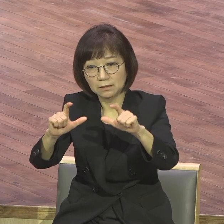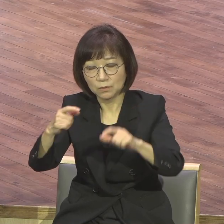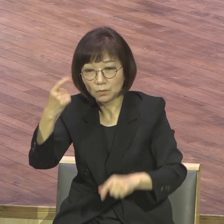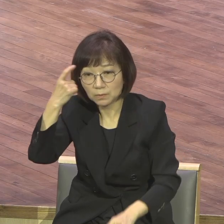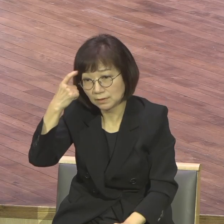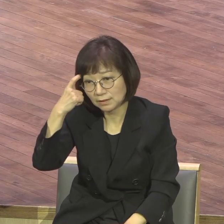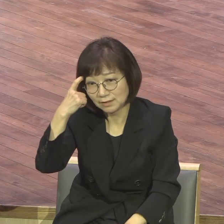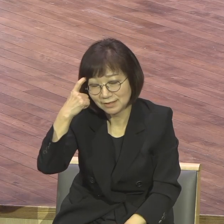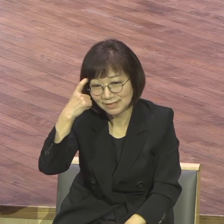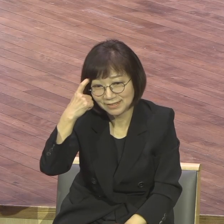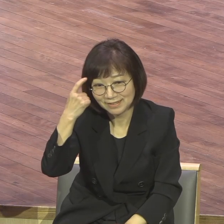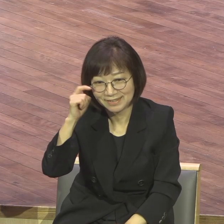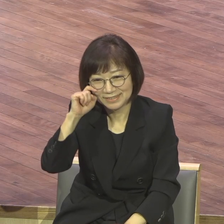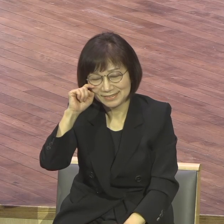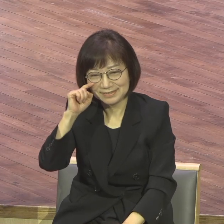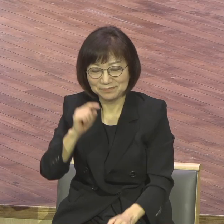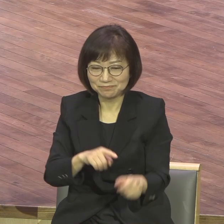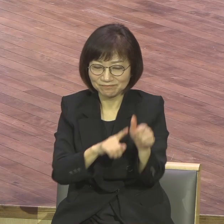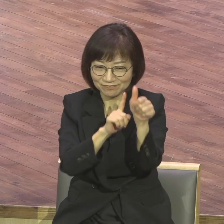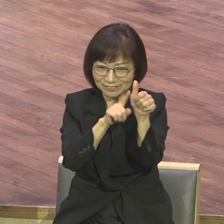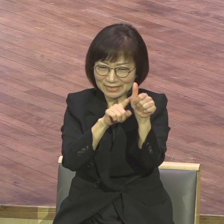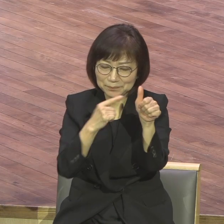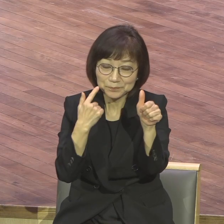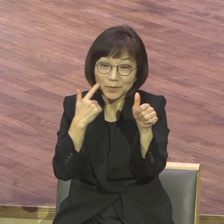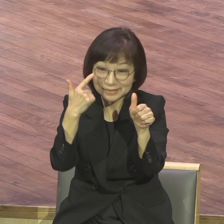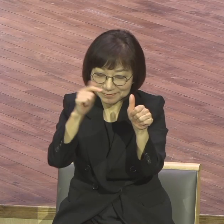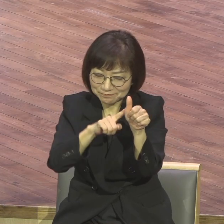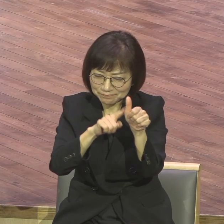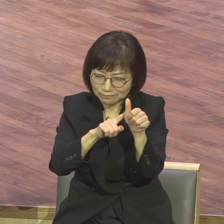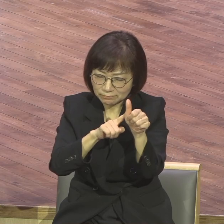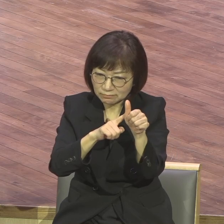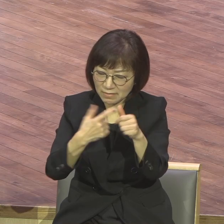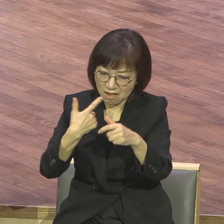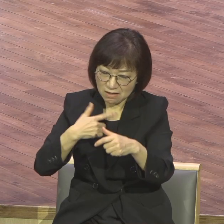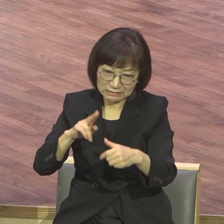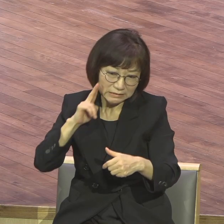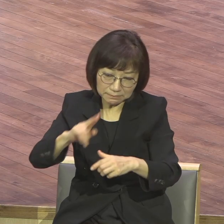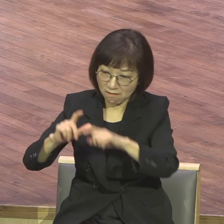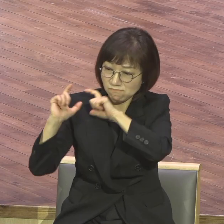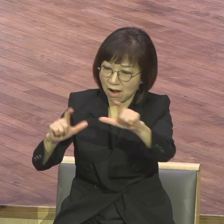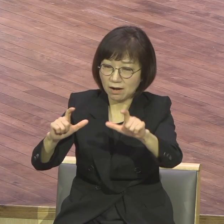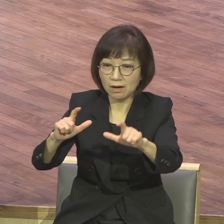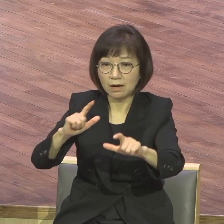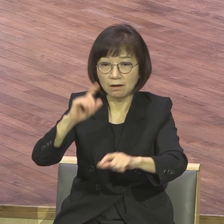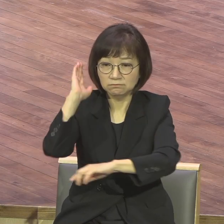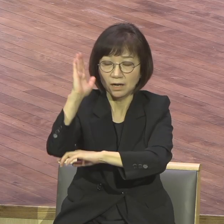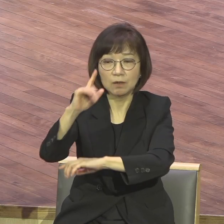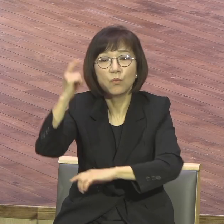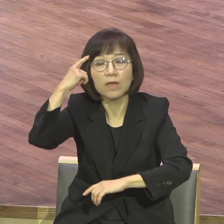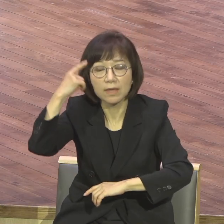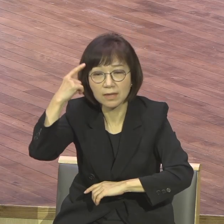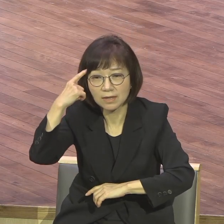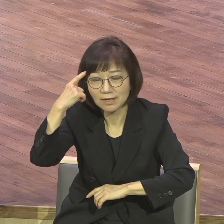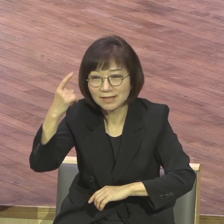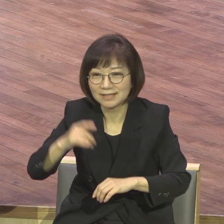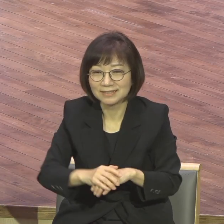유진 피터슨 목사님이 이렇게까지 극단적으로 말한 이유가 어딨냐 오늘날